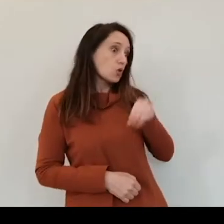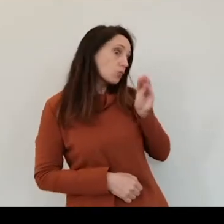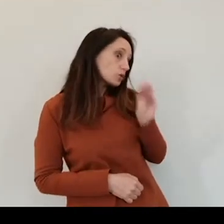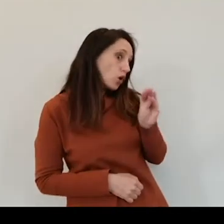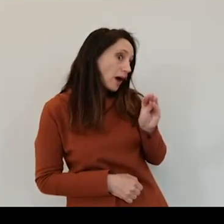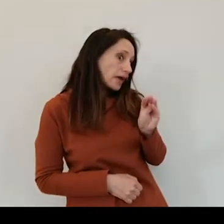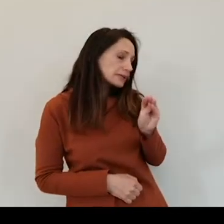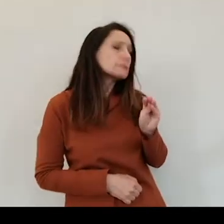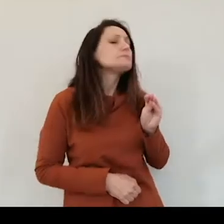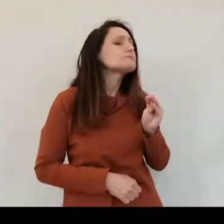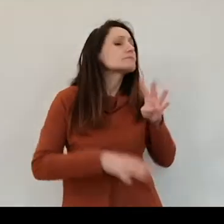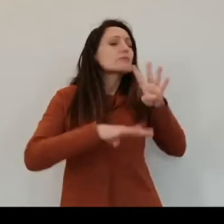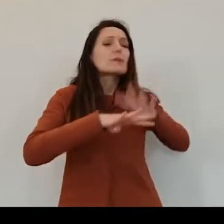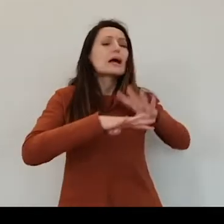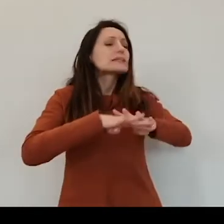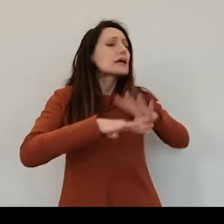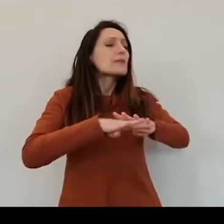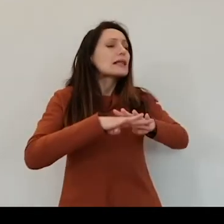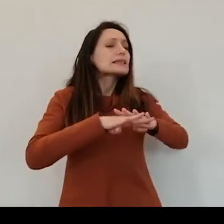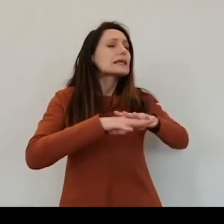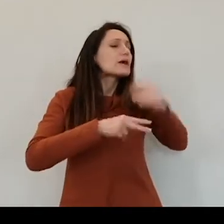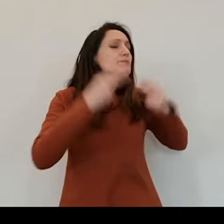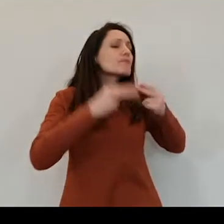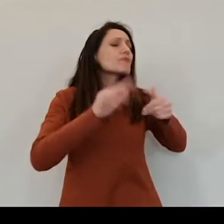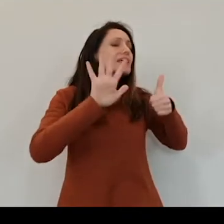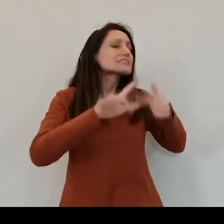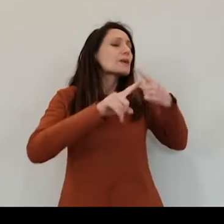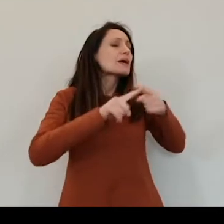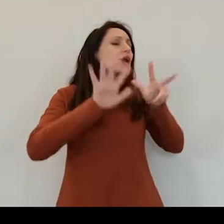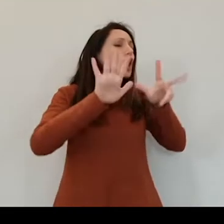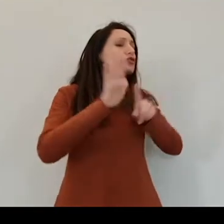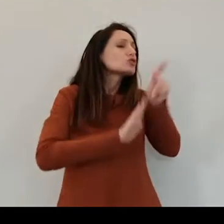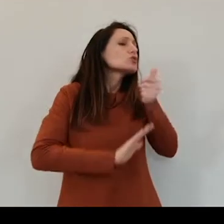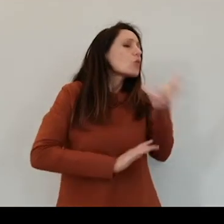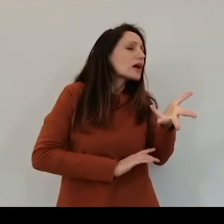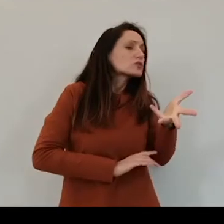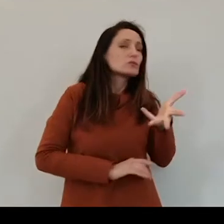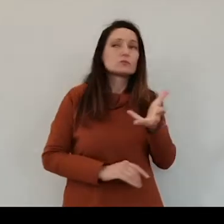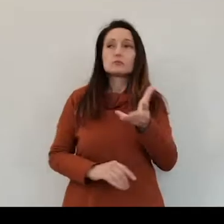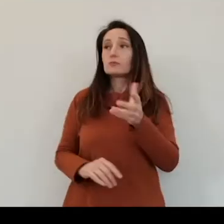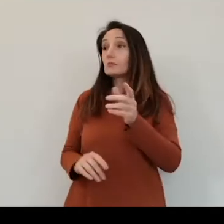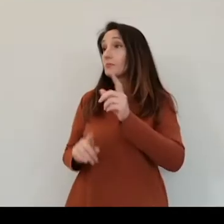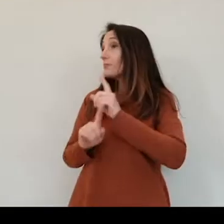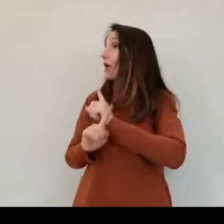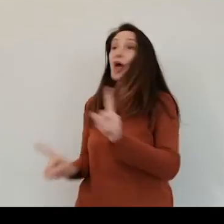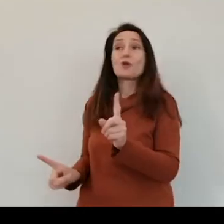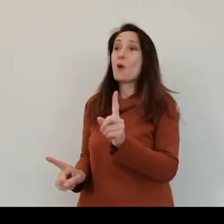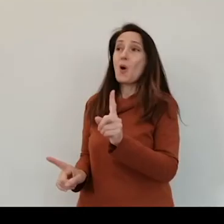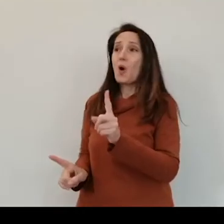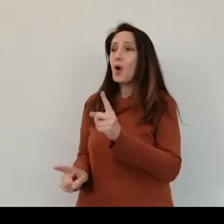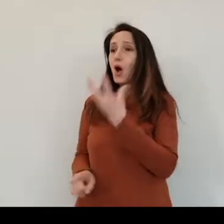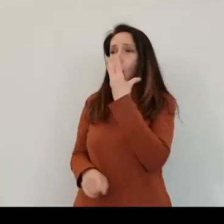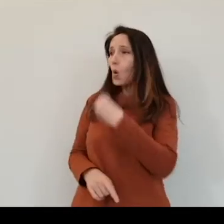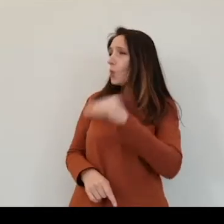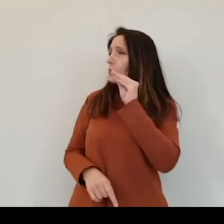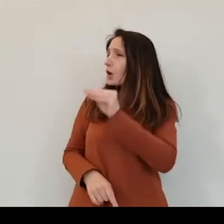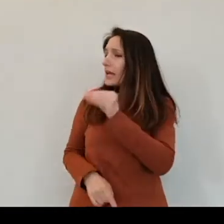Niente affatto! Il lupo le chiese, dove vai? Hai ragione! E